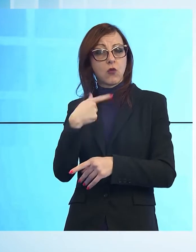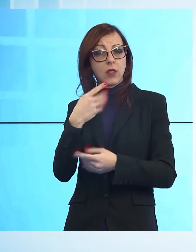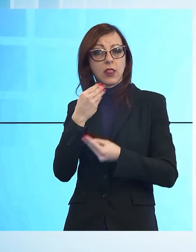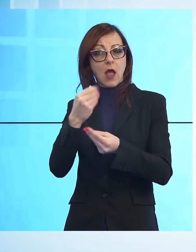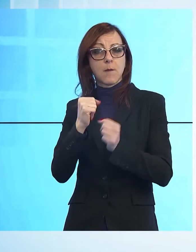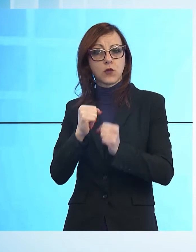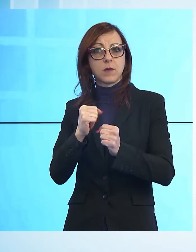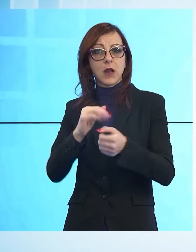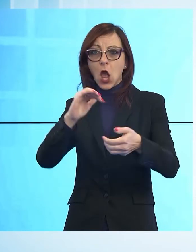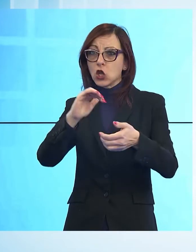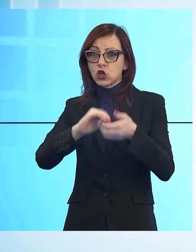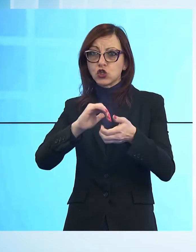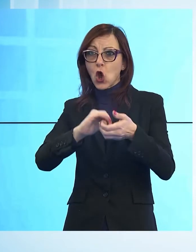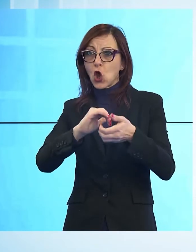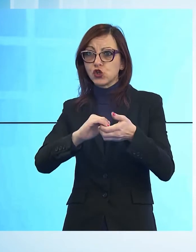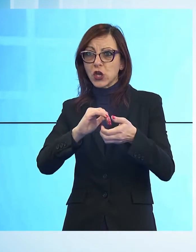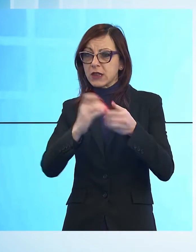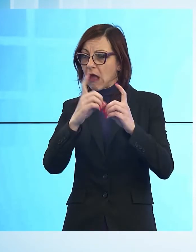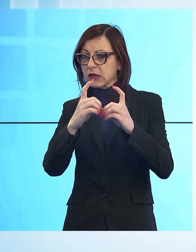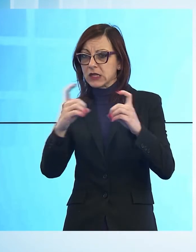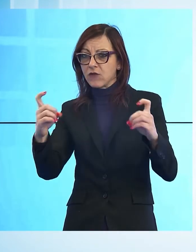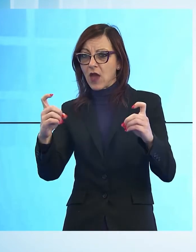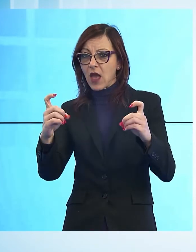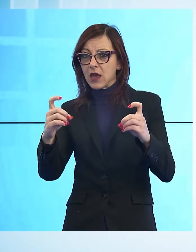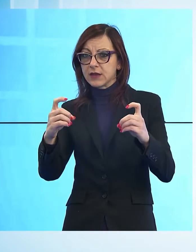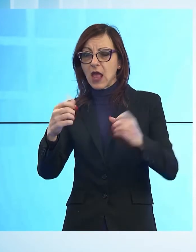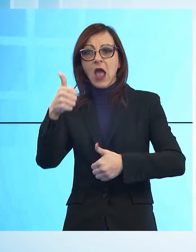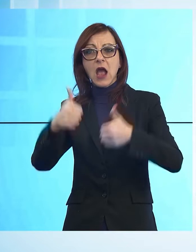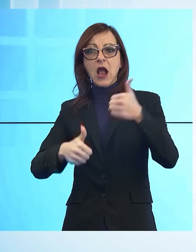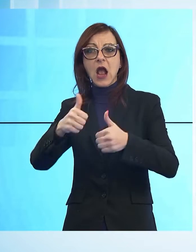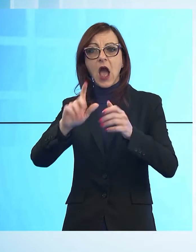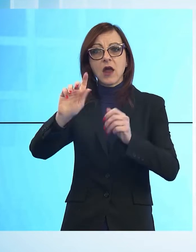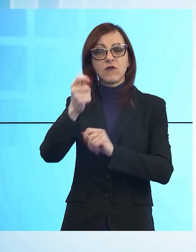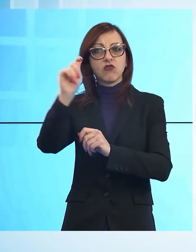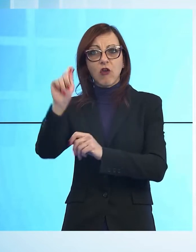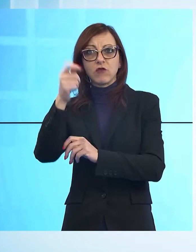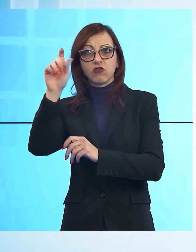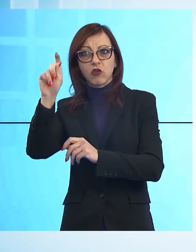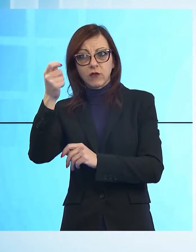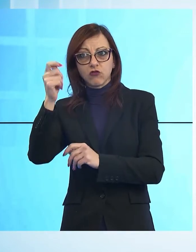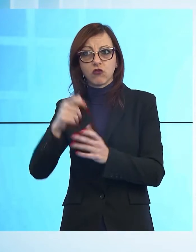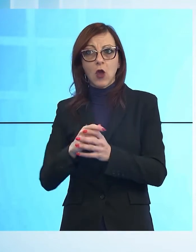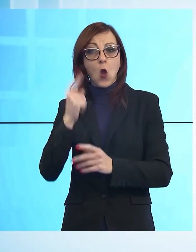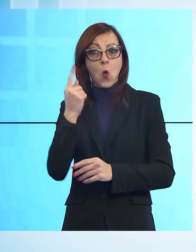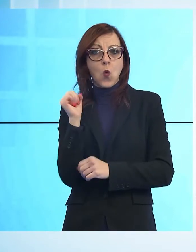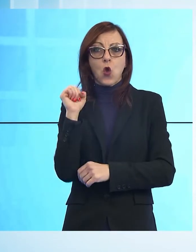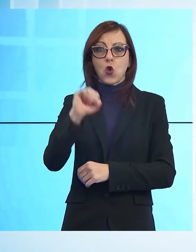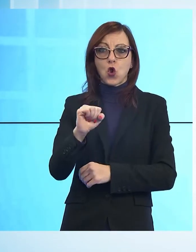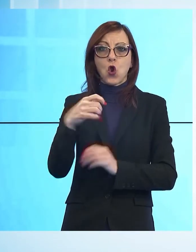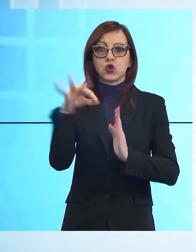società coinvolte di giudicarsi questi appalti, uno in violazione della normativa sulla